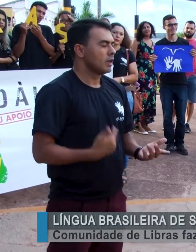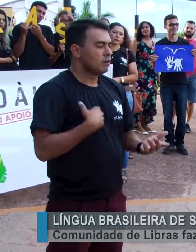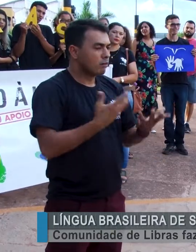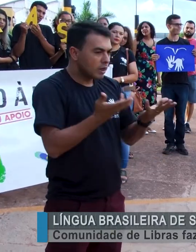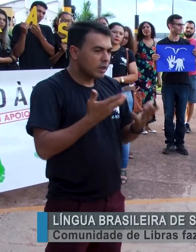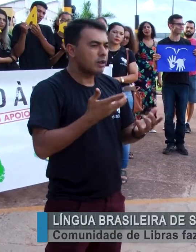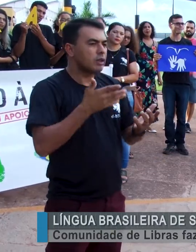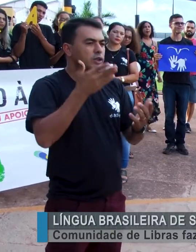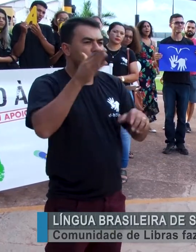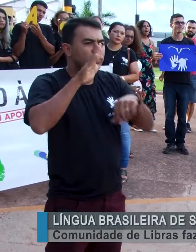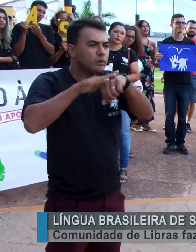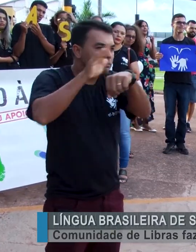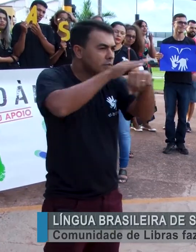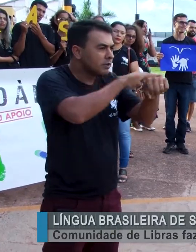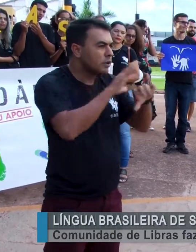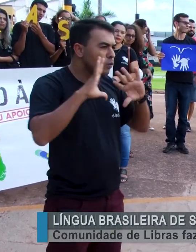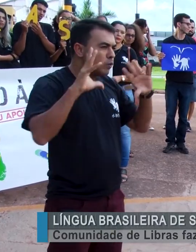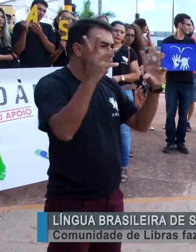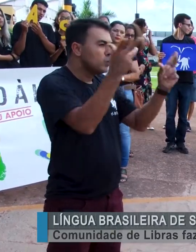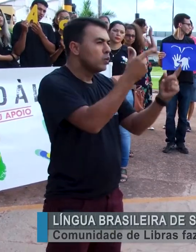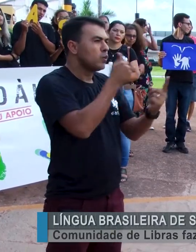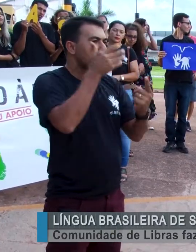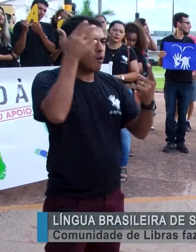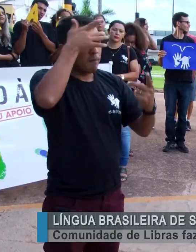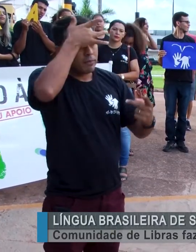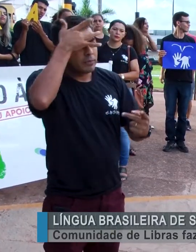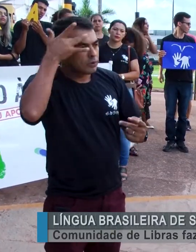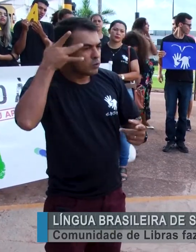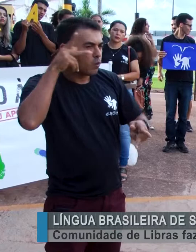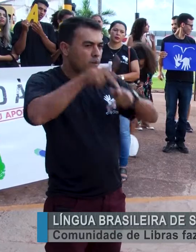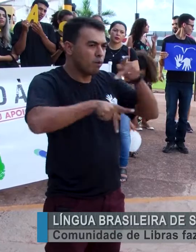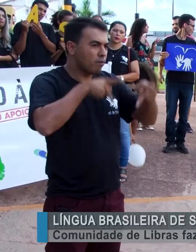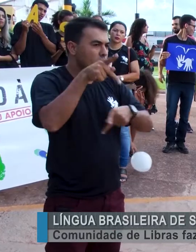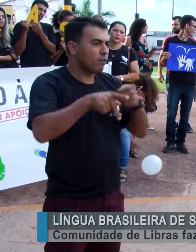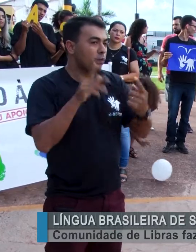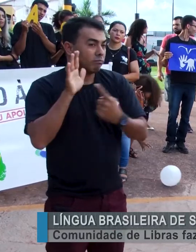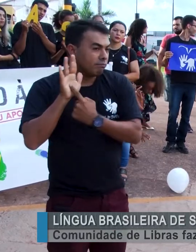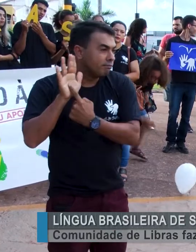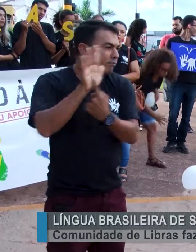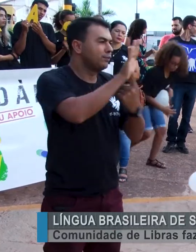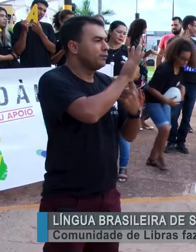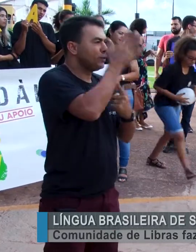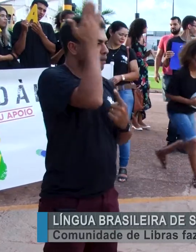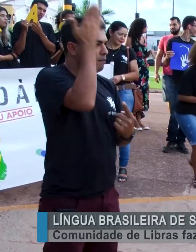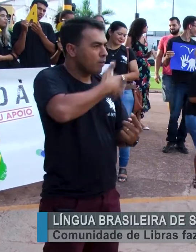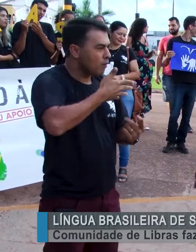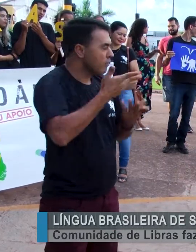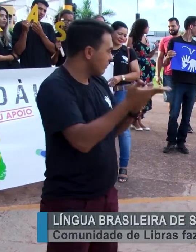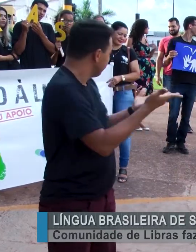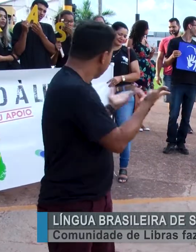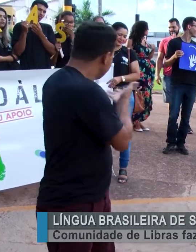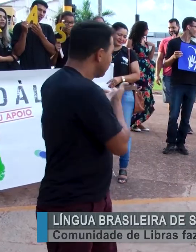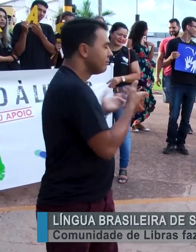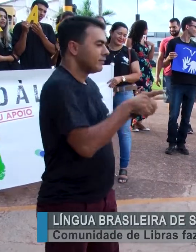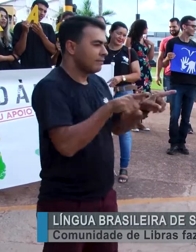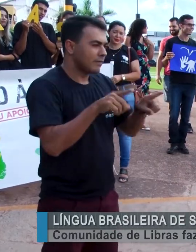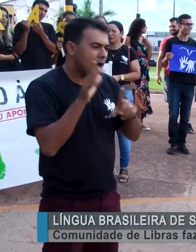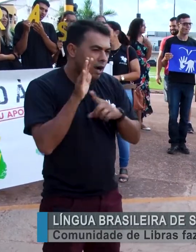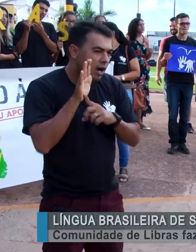E nós queremos chamar todas as pessoas, todo o povo e mostrar que nós temos essa